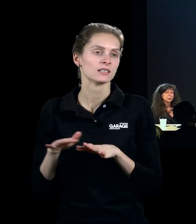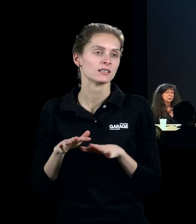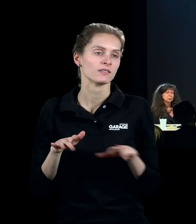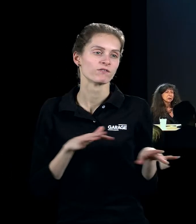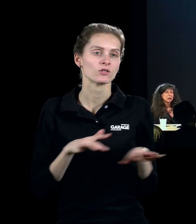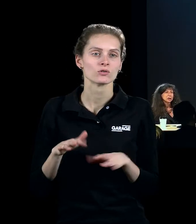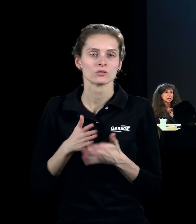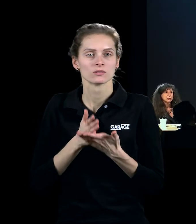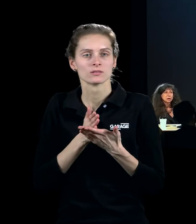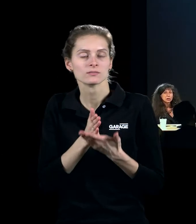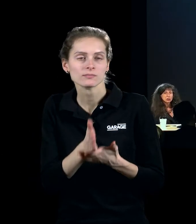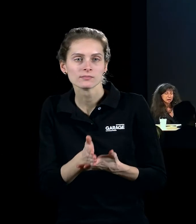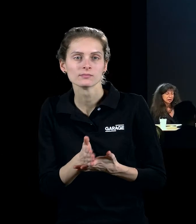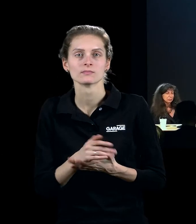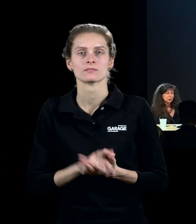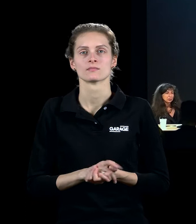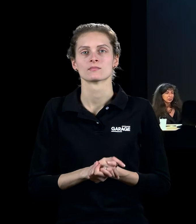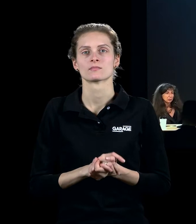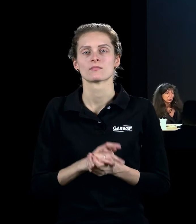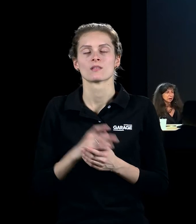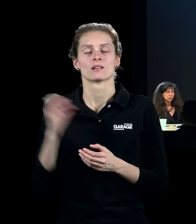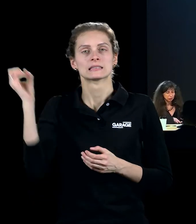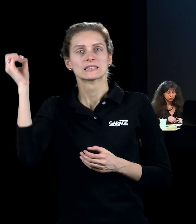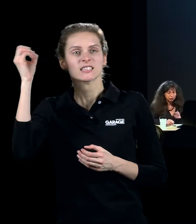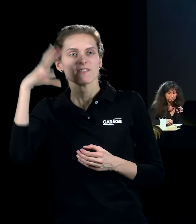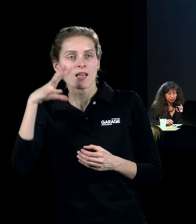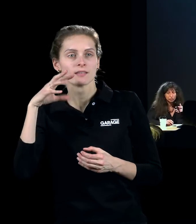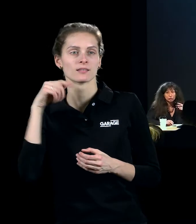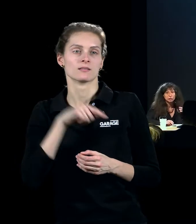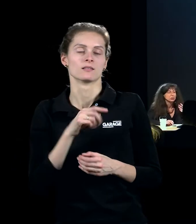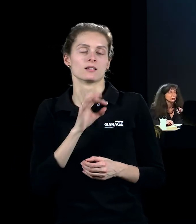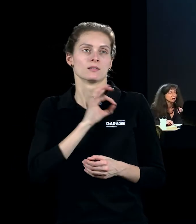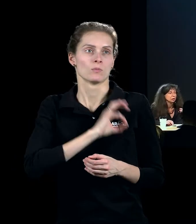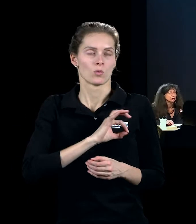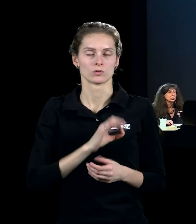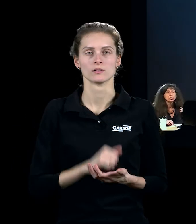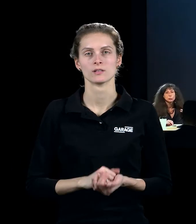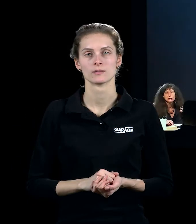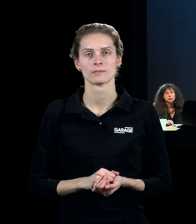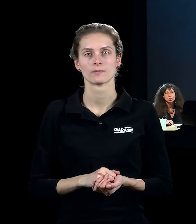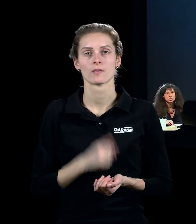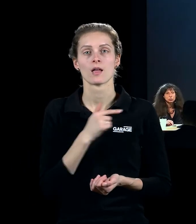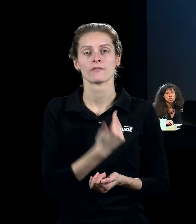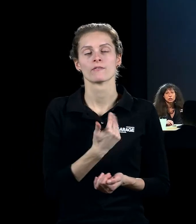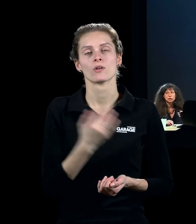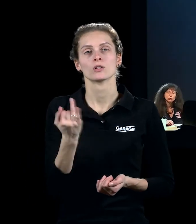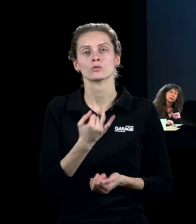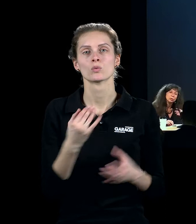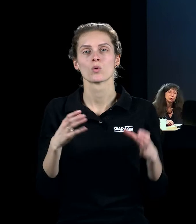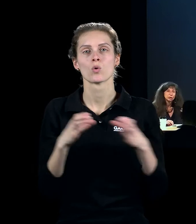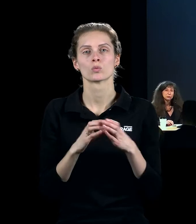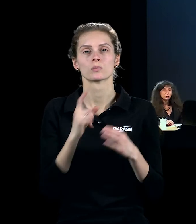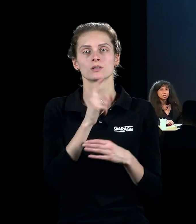были также одним из главных историй, одним из главных историй группы Зира, для которых эта